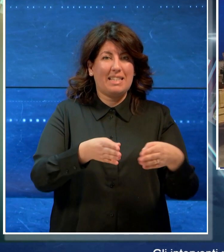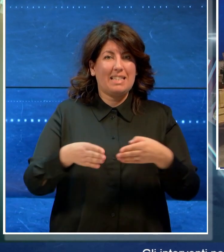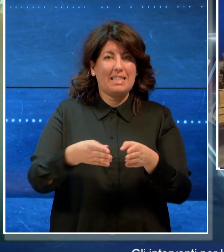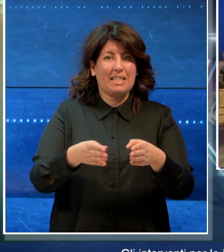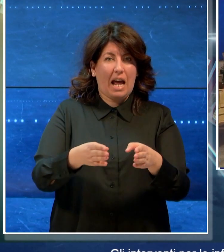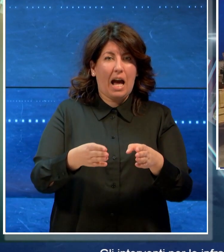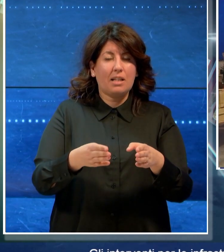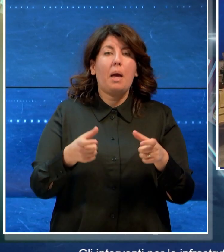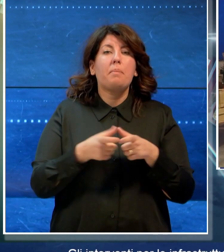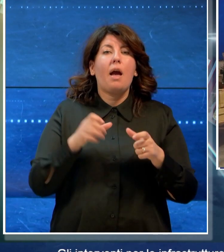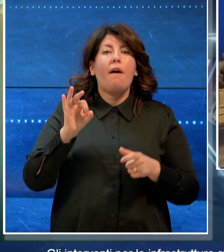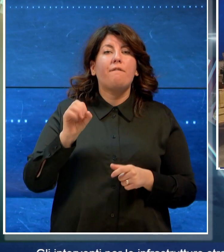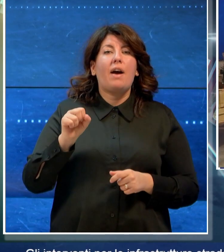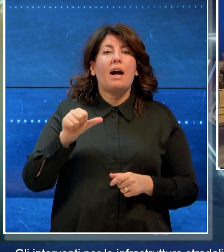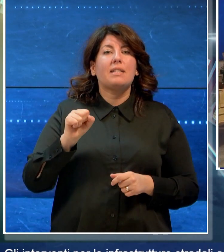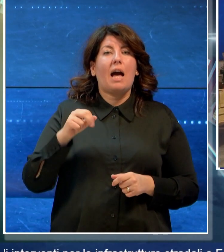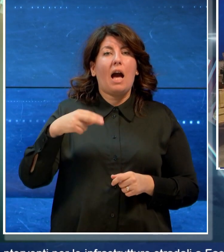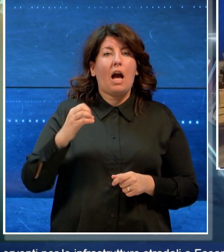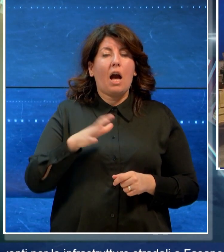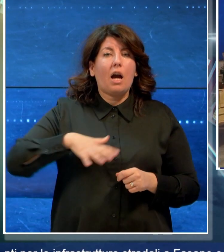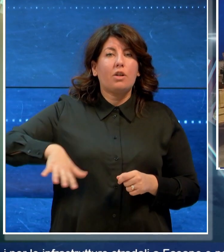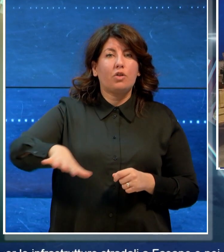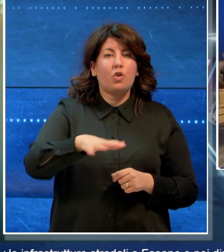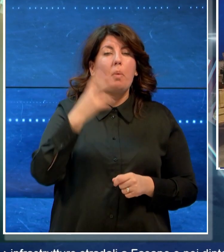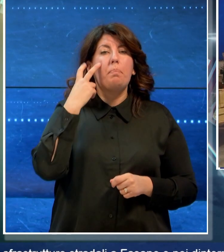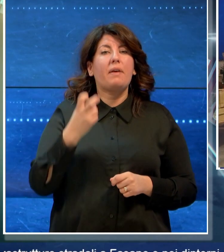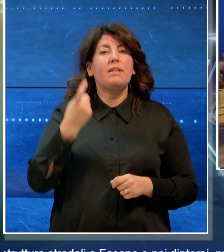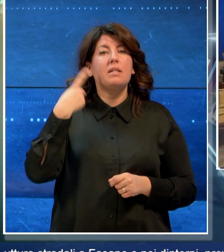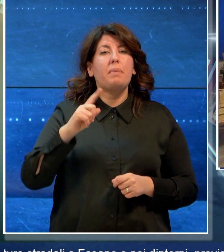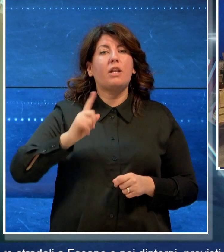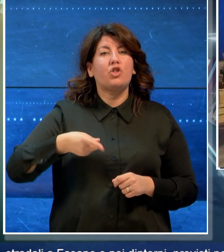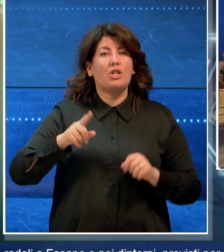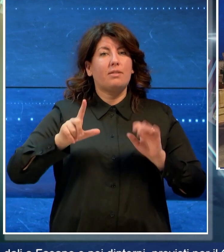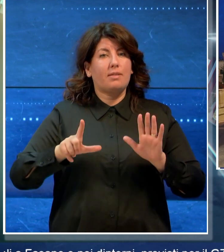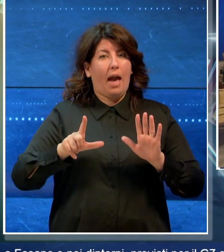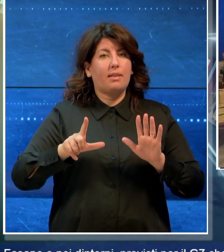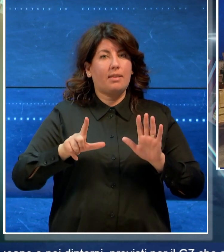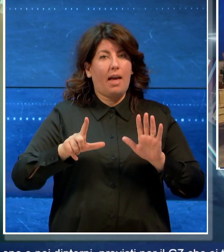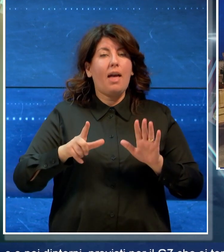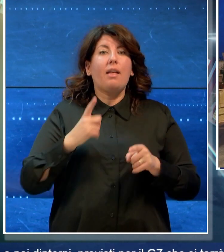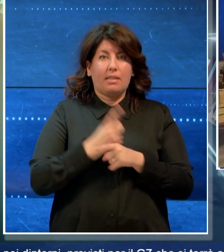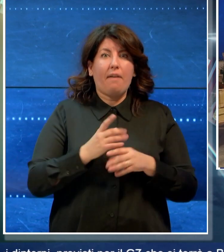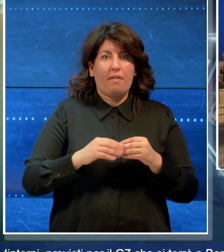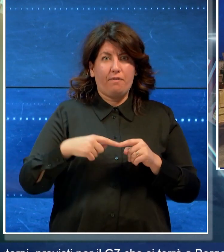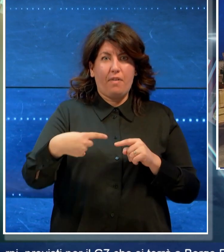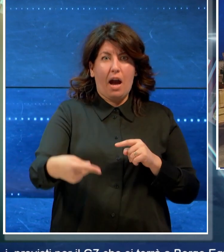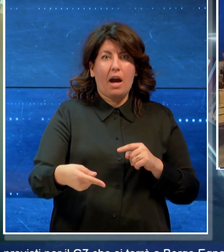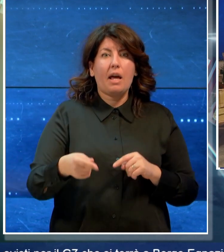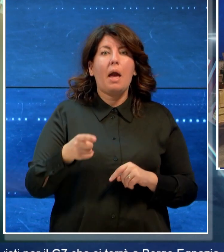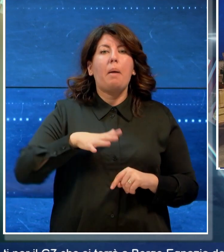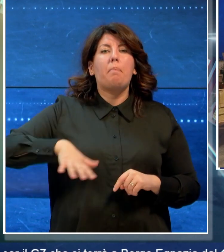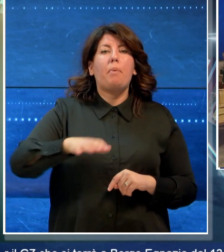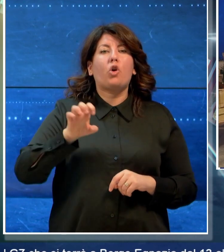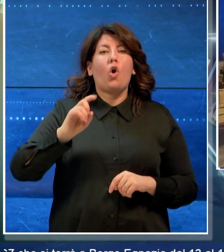dintorni previsti per il G7 che si terrà a Borgo Egnazia